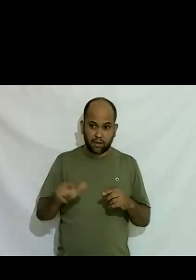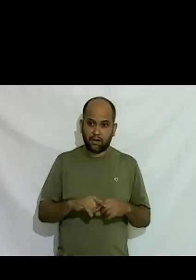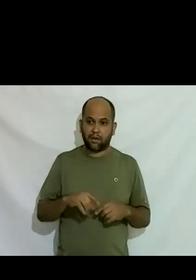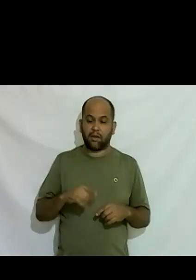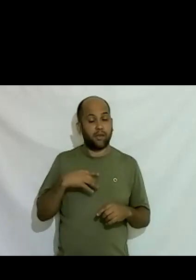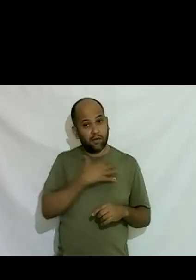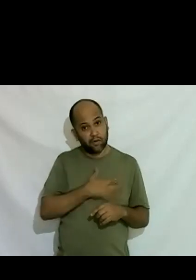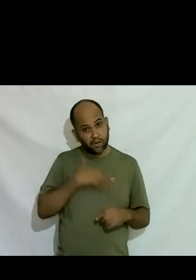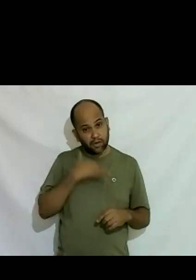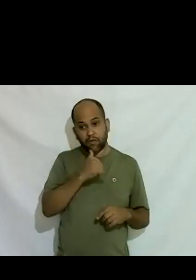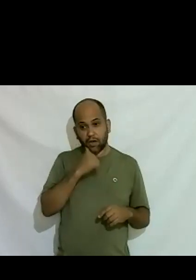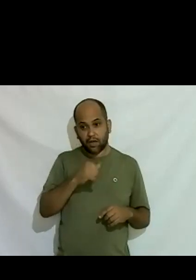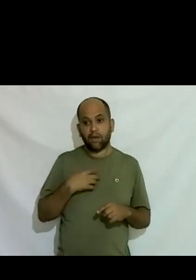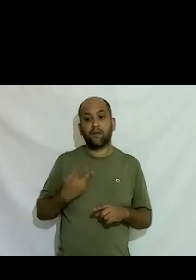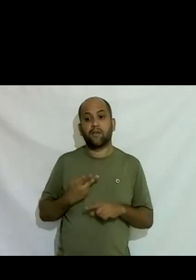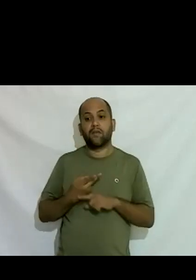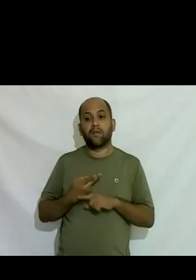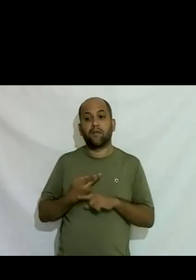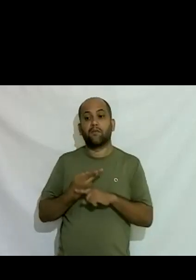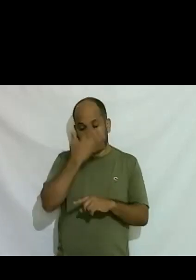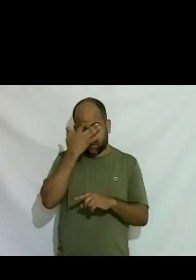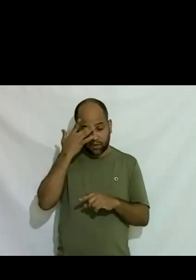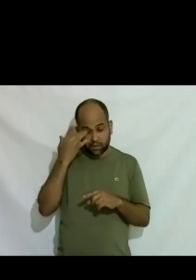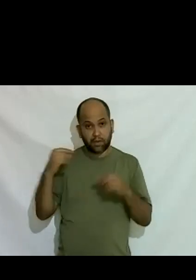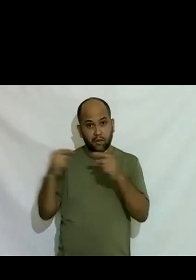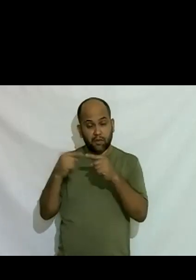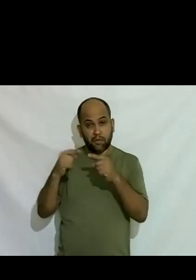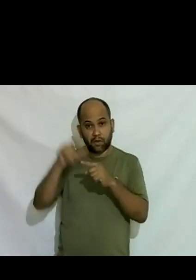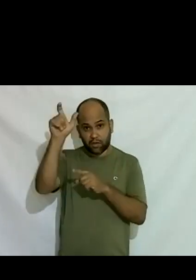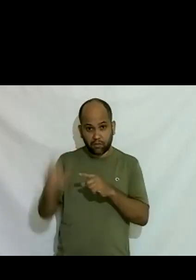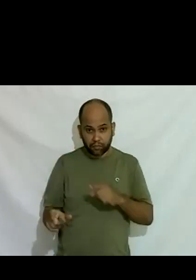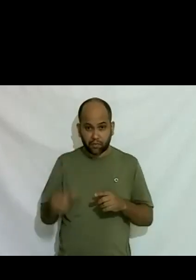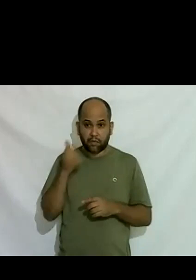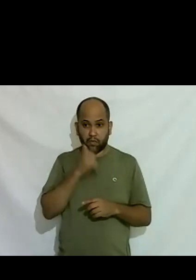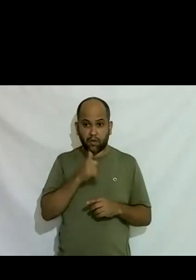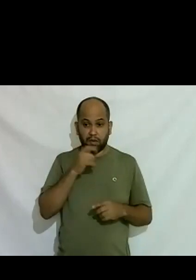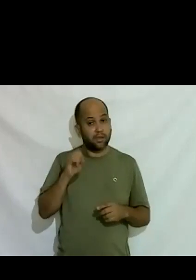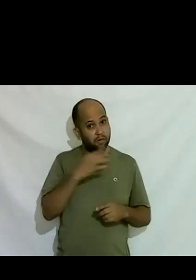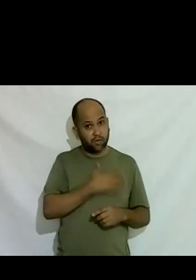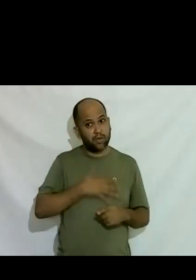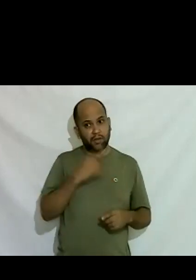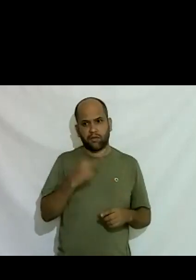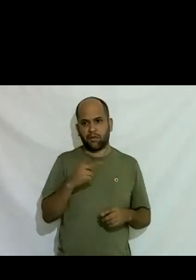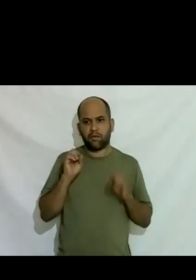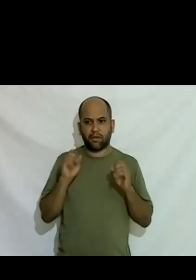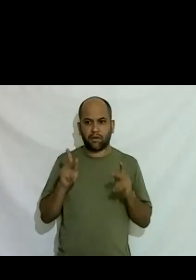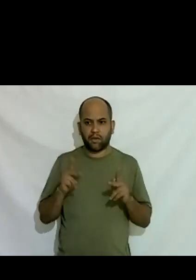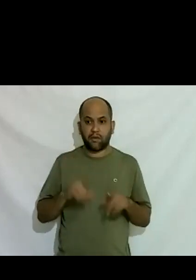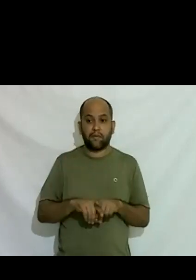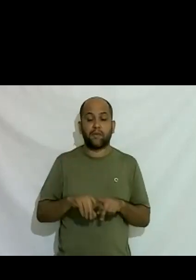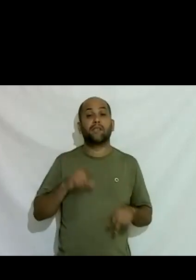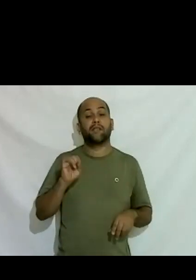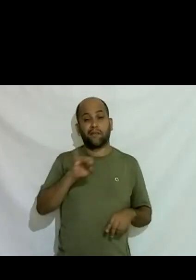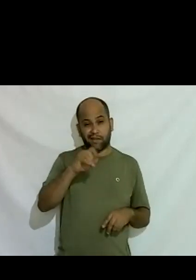para acompanhar alguém que esteja naquele universo das mulheres né ou se você gostar dos dois tudo bem mas se você é hétero